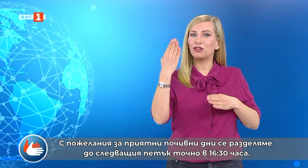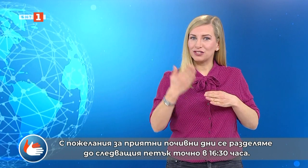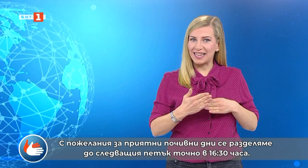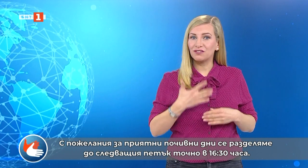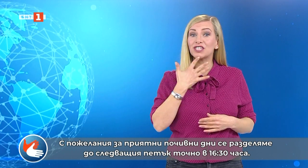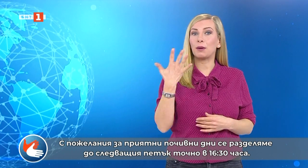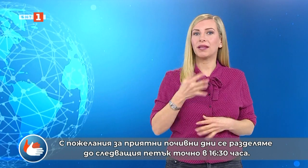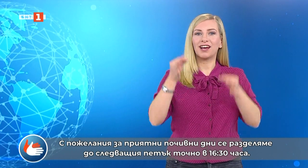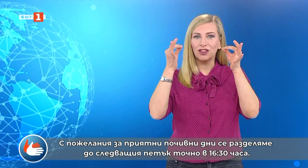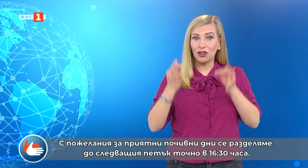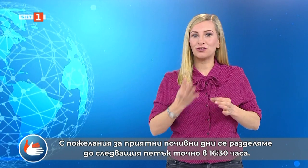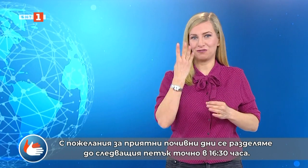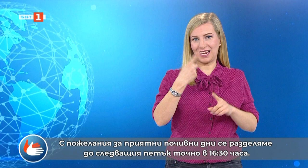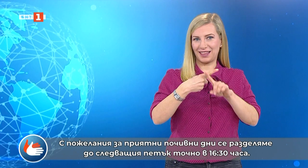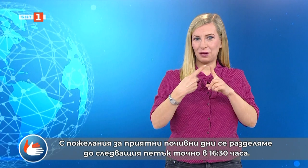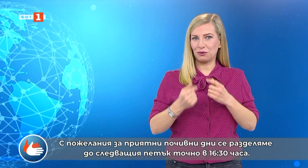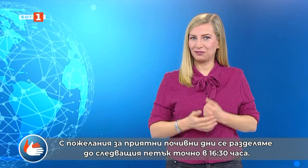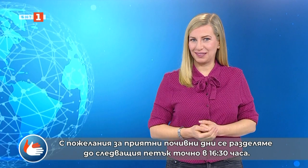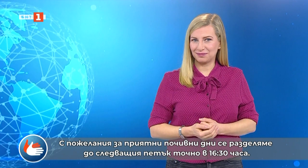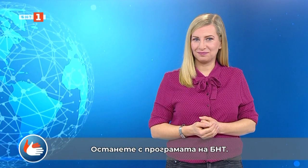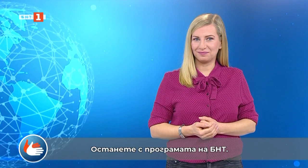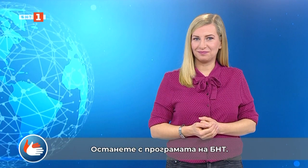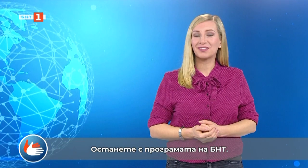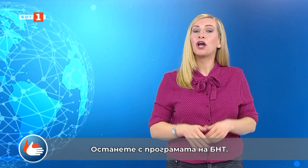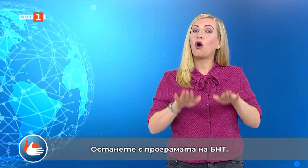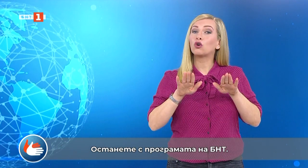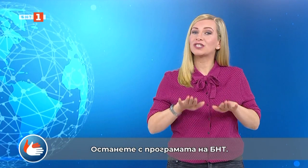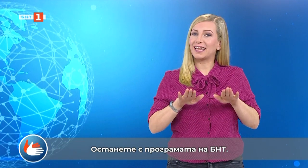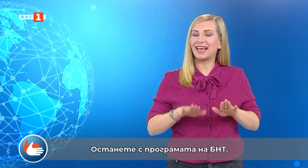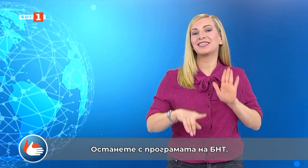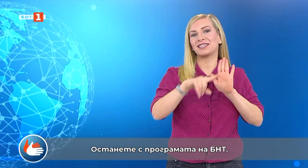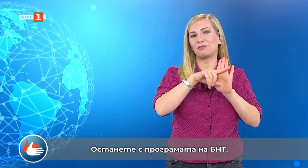точно в 16.30 часа. Останете с програмата на БНТ.